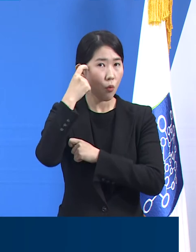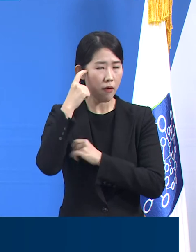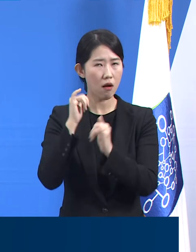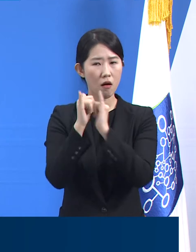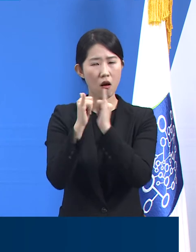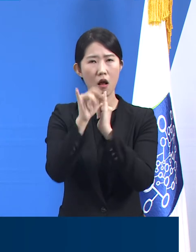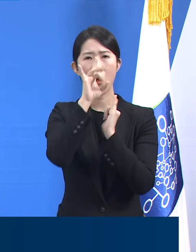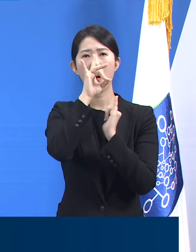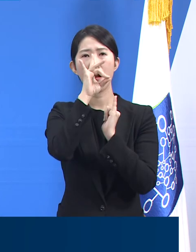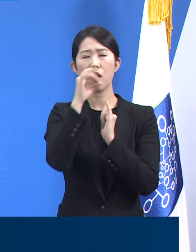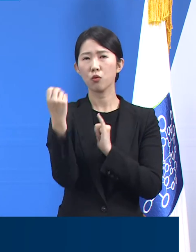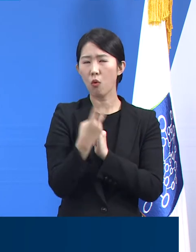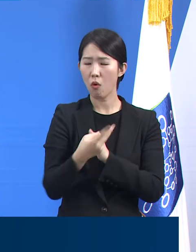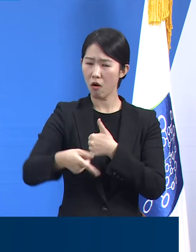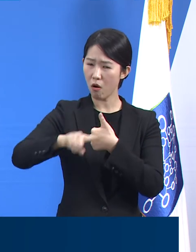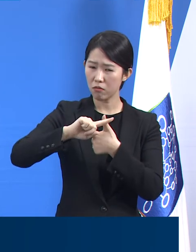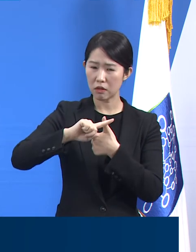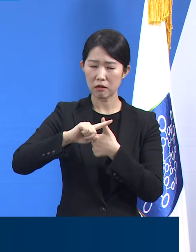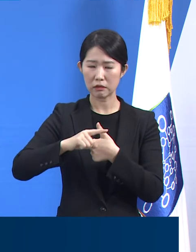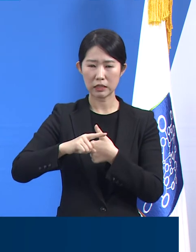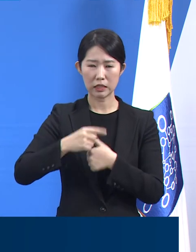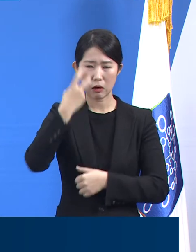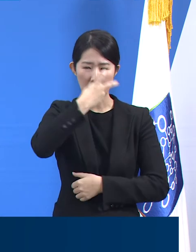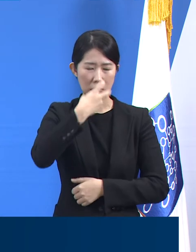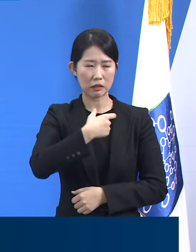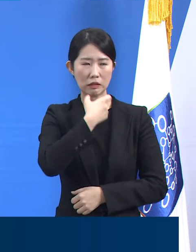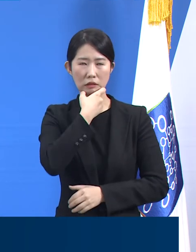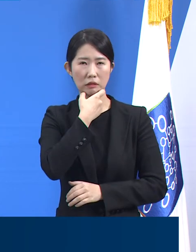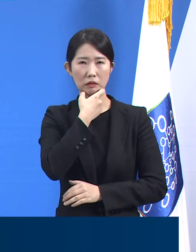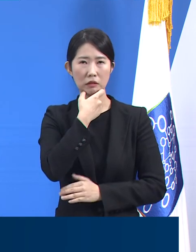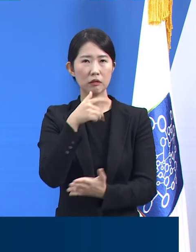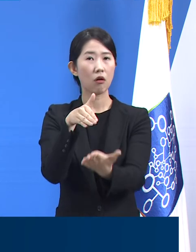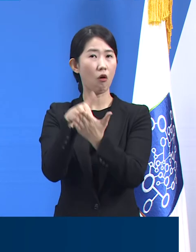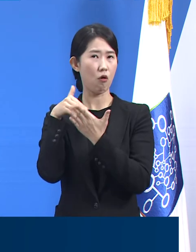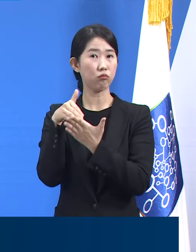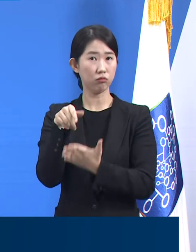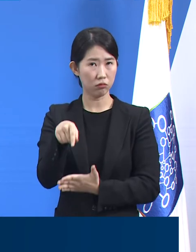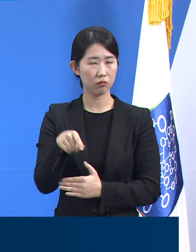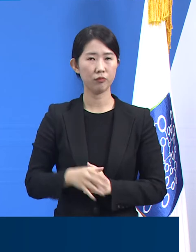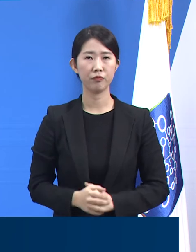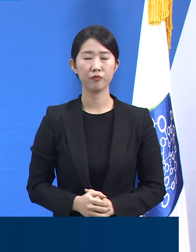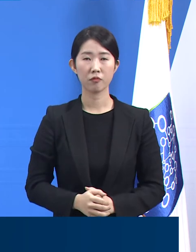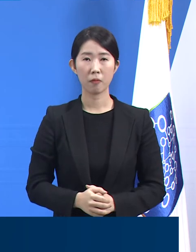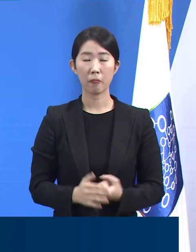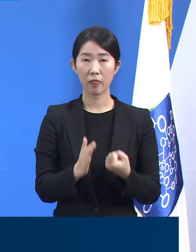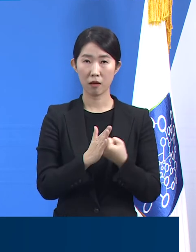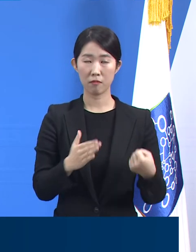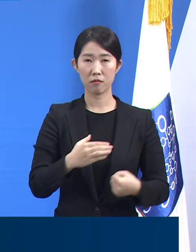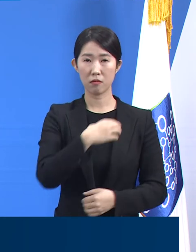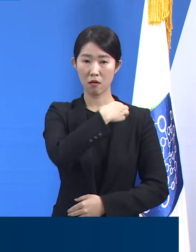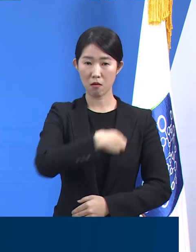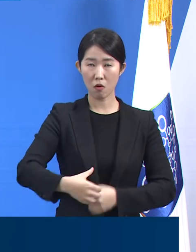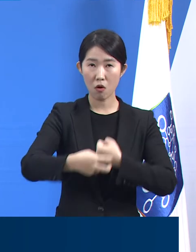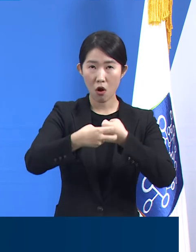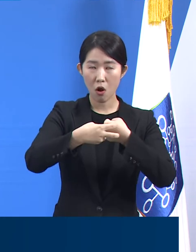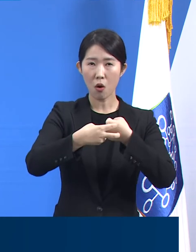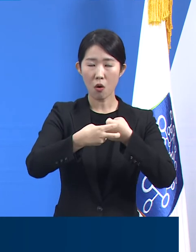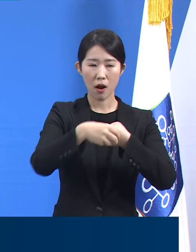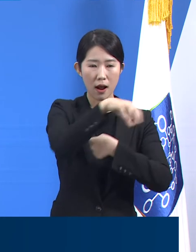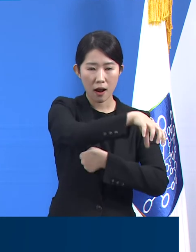검사를 거부하고 있는 상황입니다. 도는 보건소별로 경찰 인력의 협조를 받아